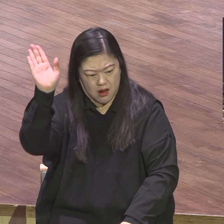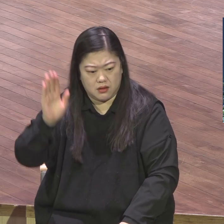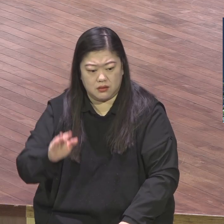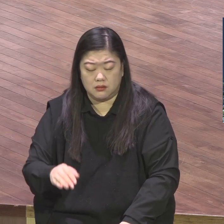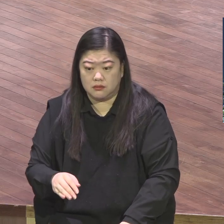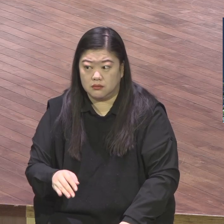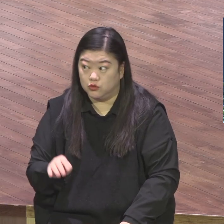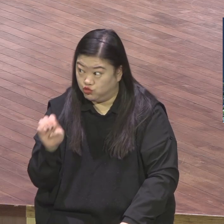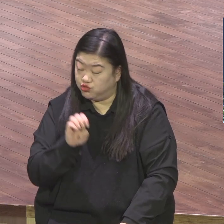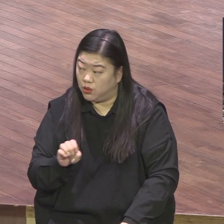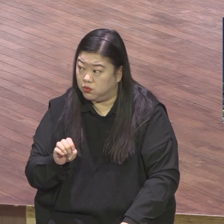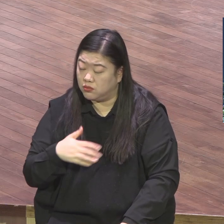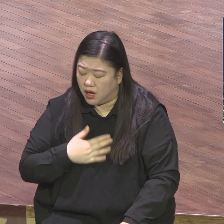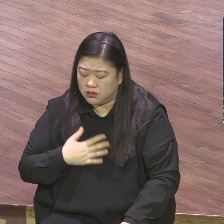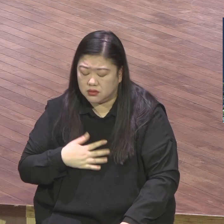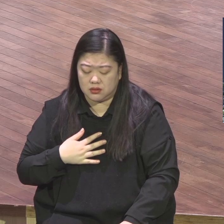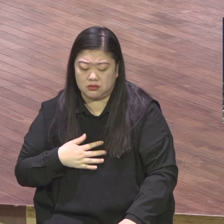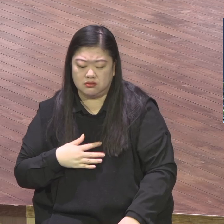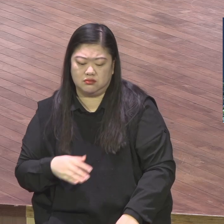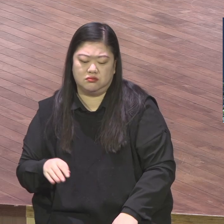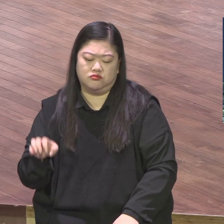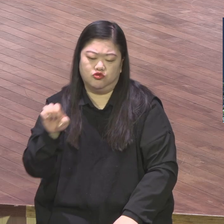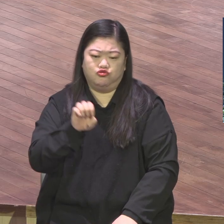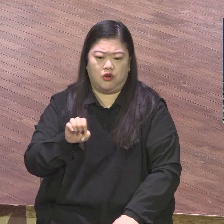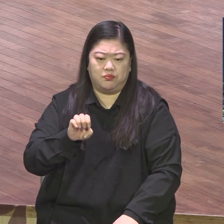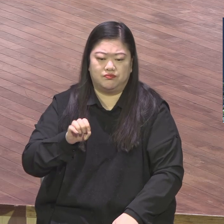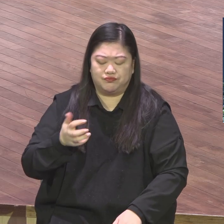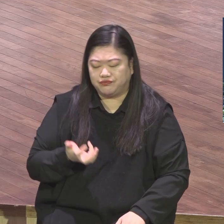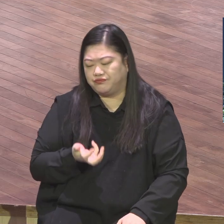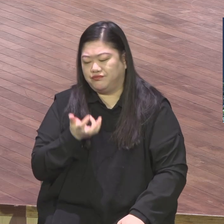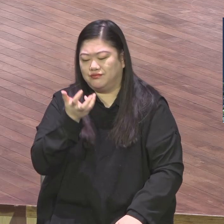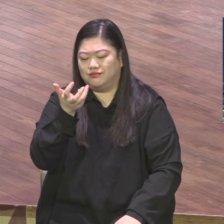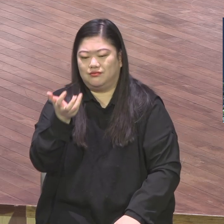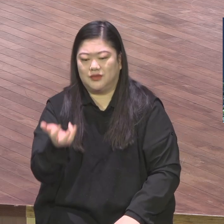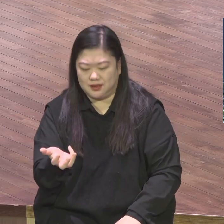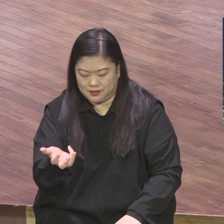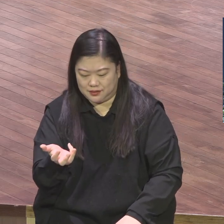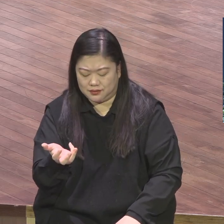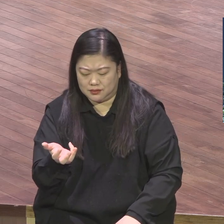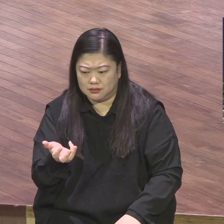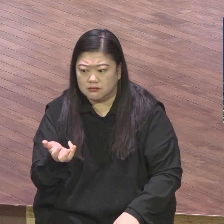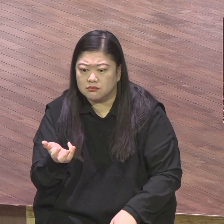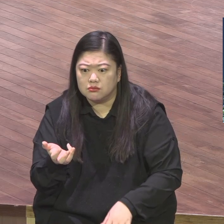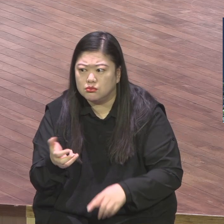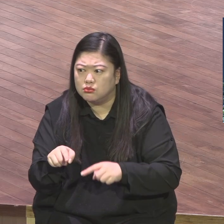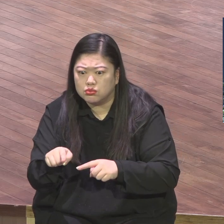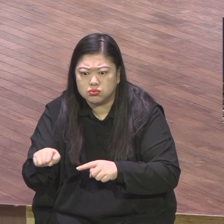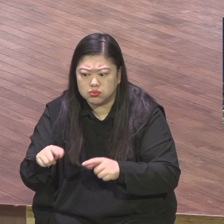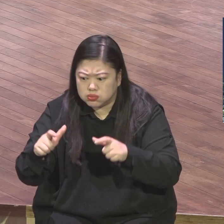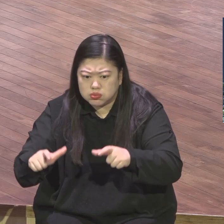성령이 가라니까 바울이 팀 끌고 갔는데 가서 뭐 할 게 있어요. 할 게 없잖아요.